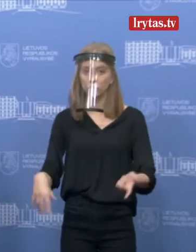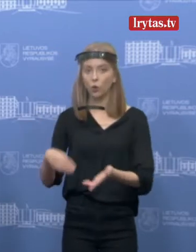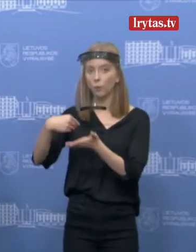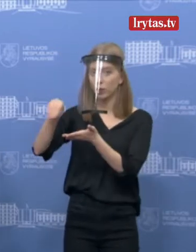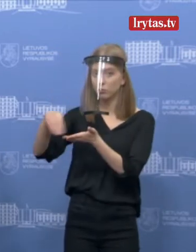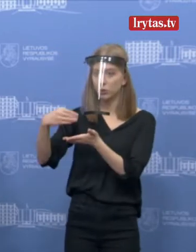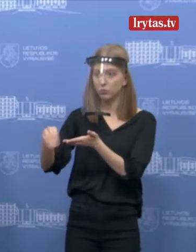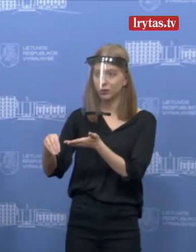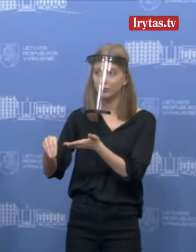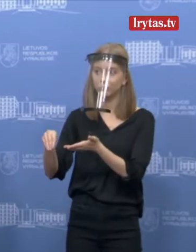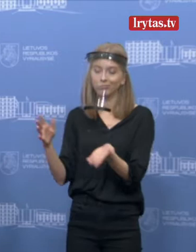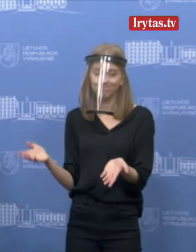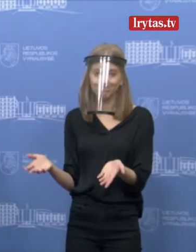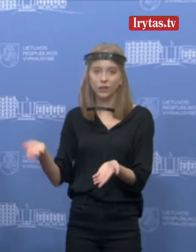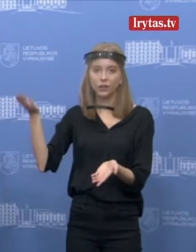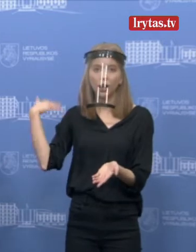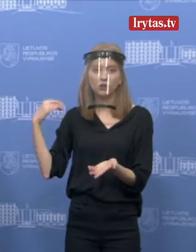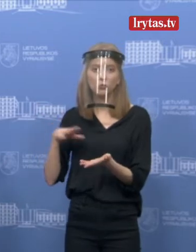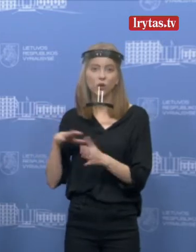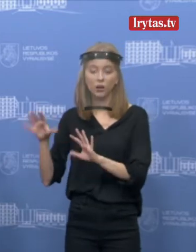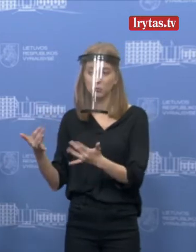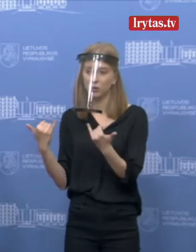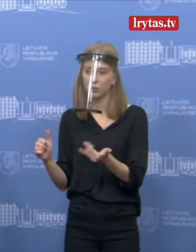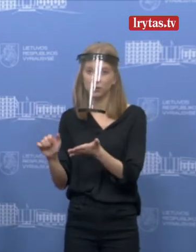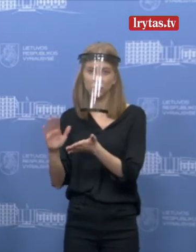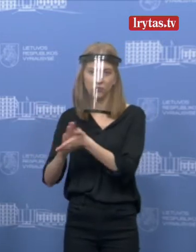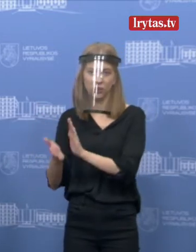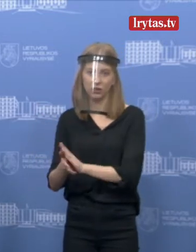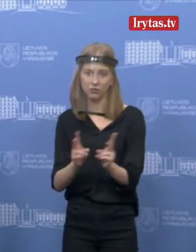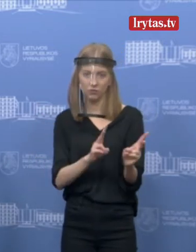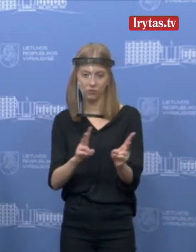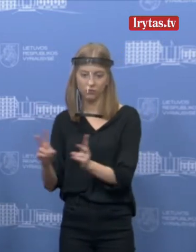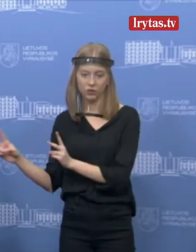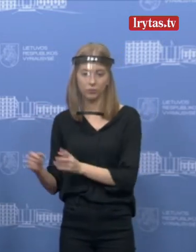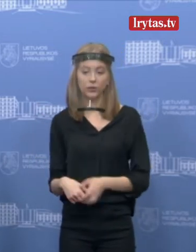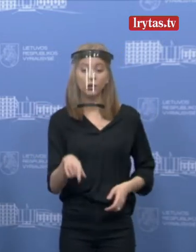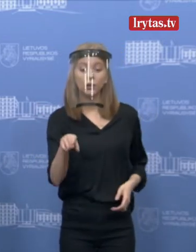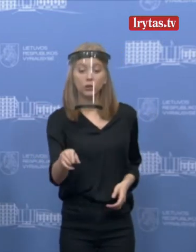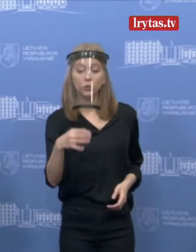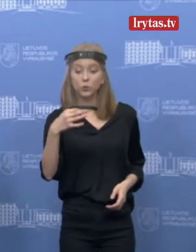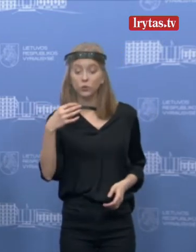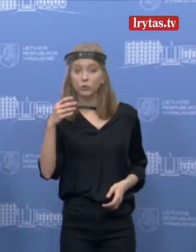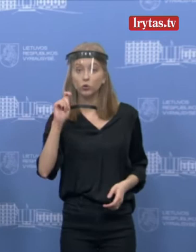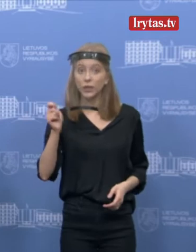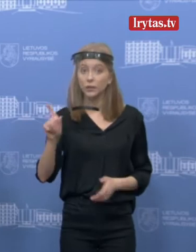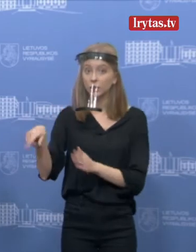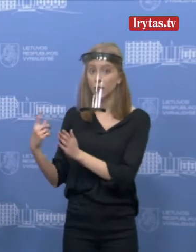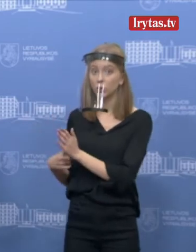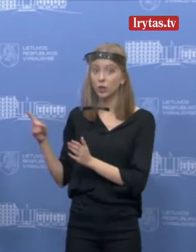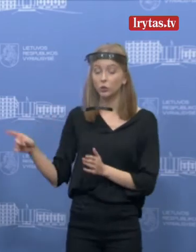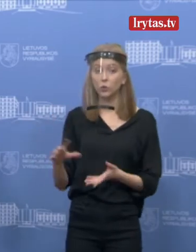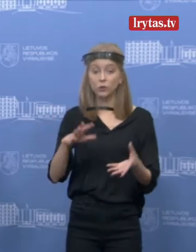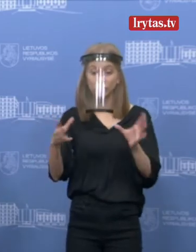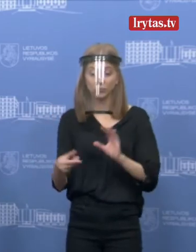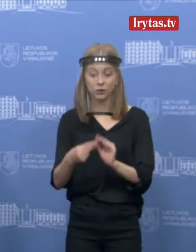pirkimų. Tai trumpai tariant, situacija yra tokia. Taip pasitiksmant, pareidžiu, jūs minėjote, kad sumų įvardinti negalite, negalite